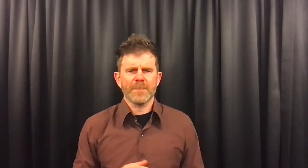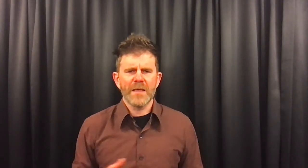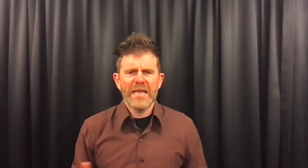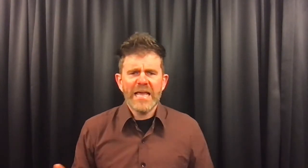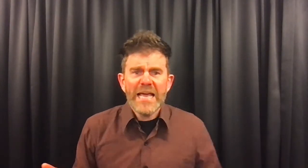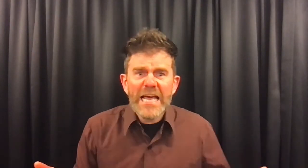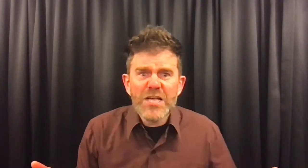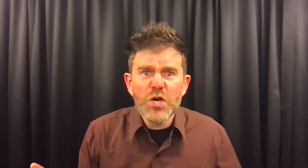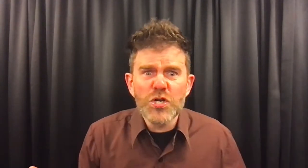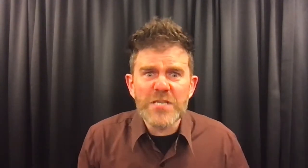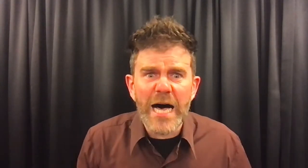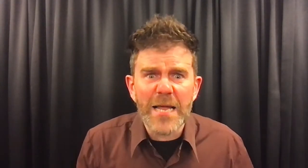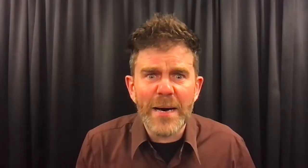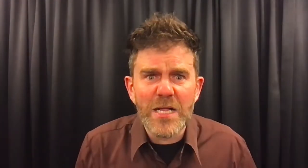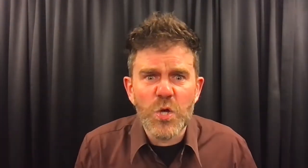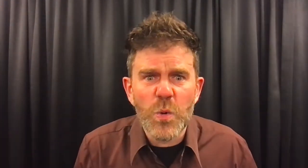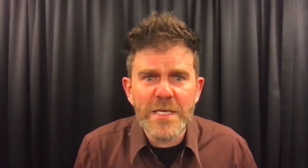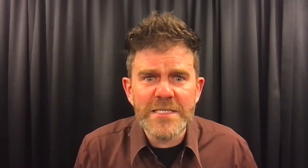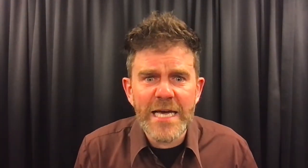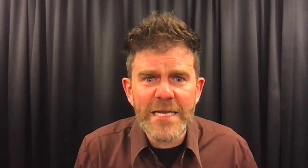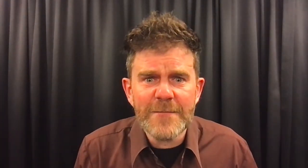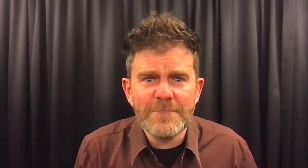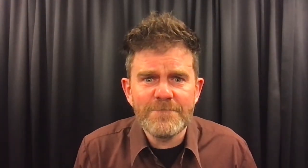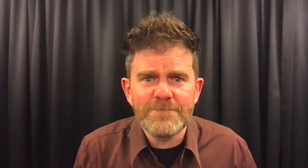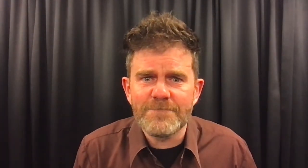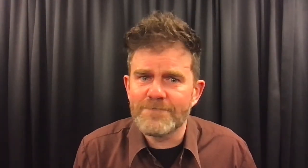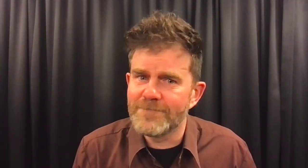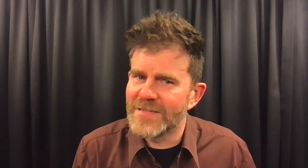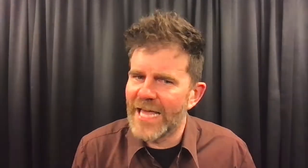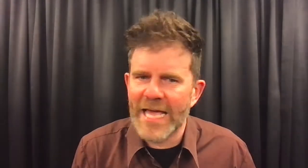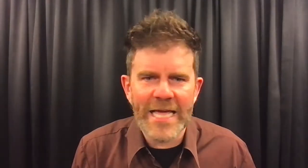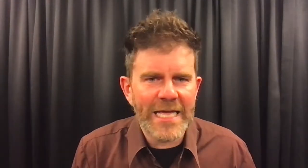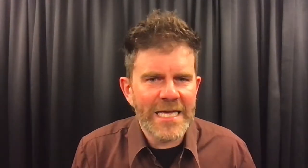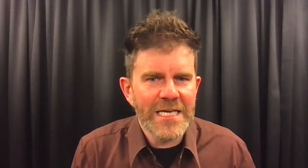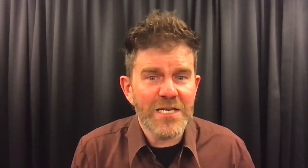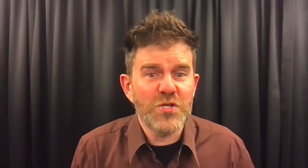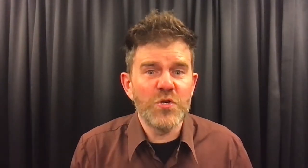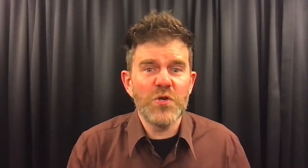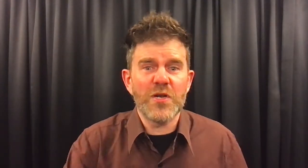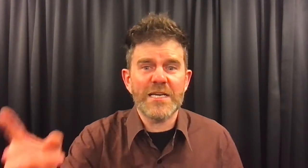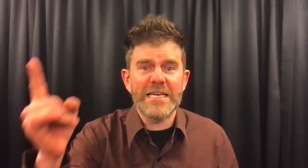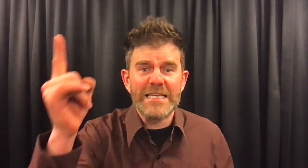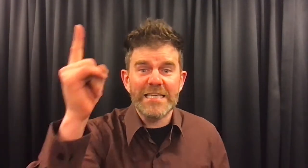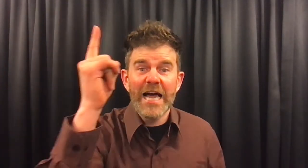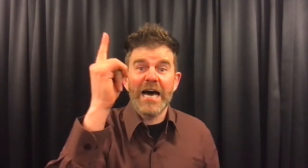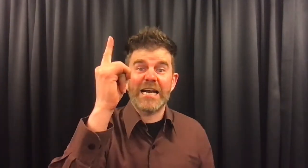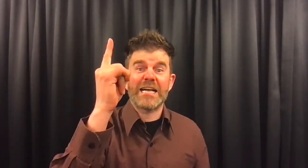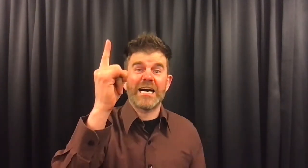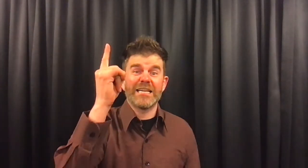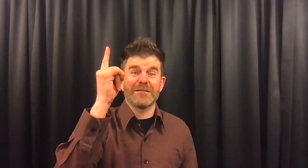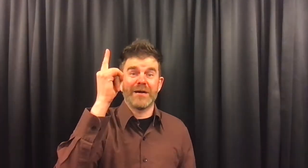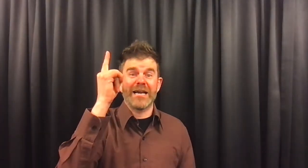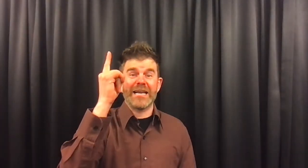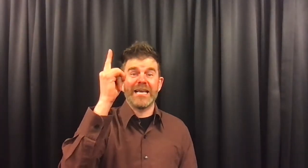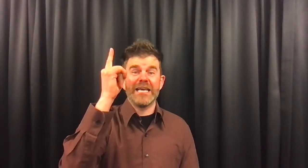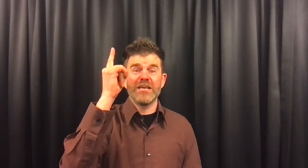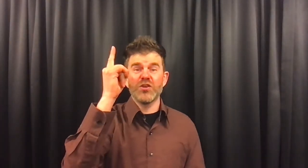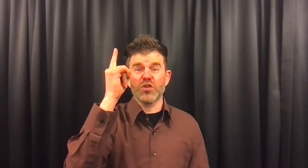En kunnen ze allemaal koning zijn? Nee, natuurlijk niet. Er kan er maar eentje de